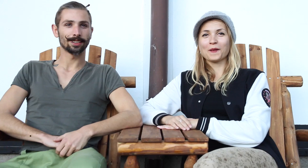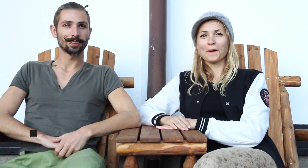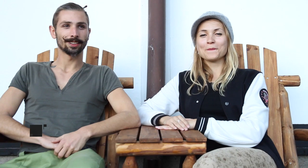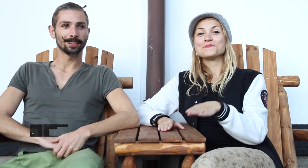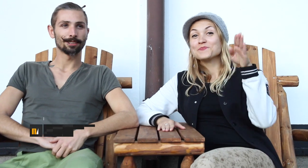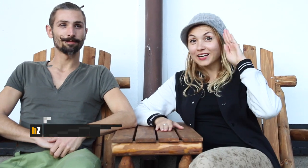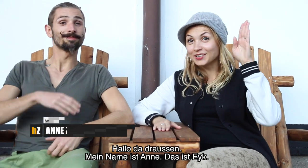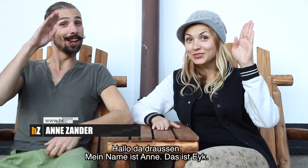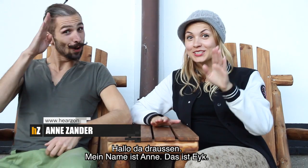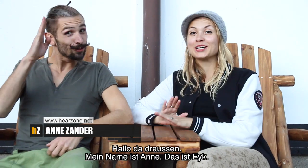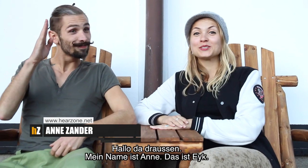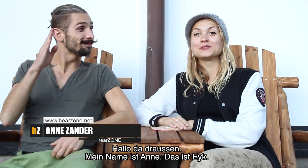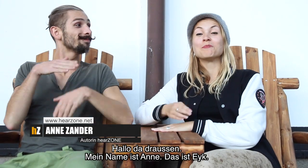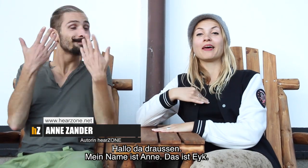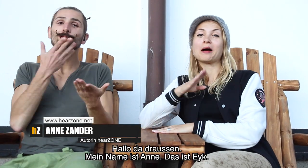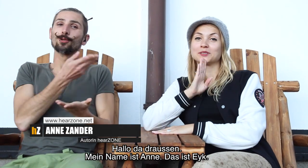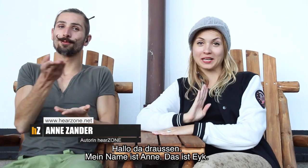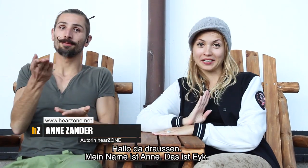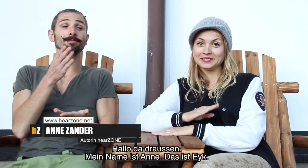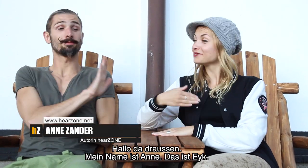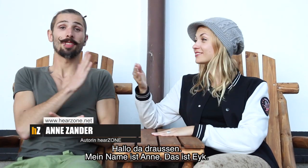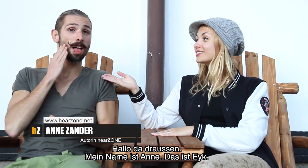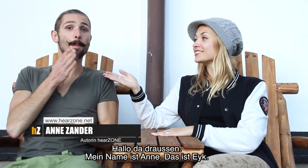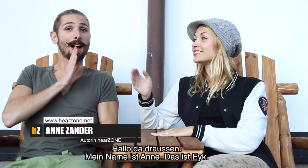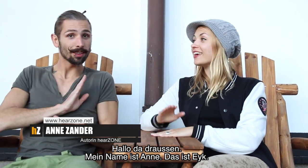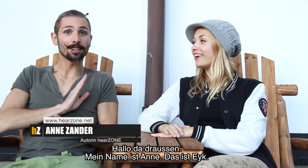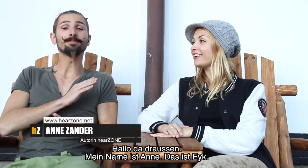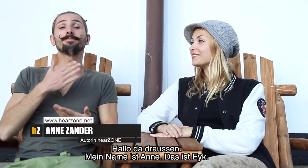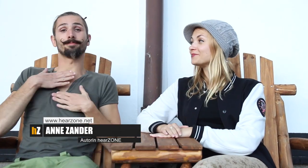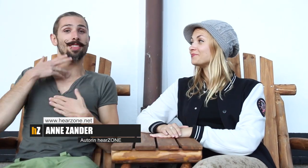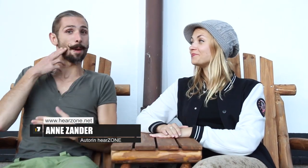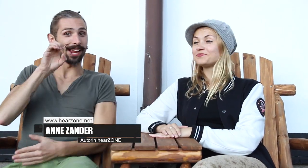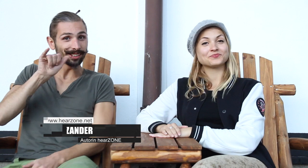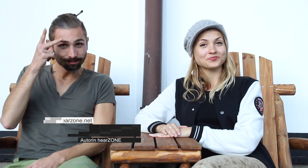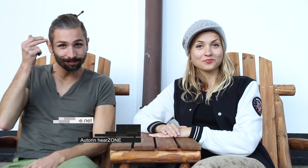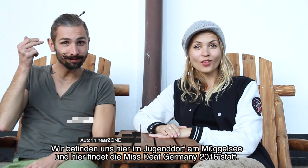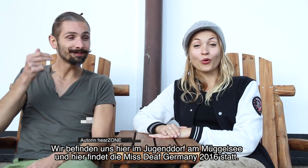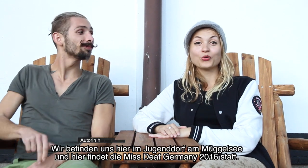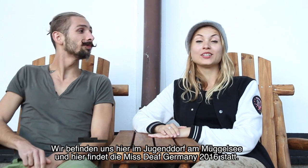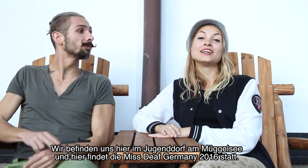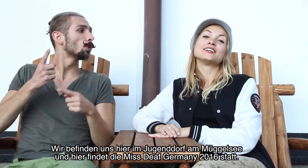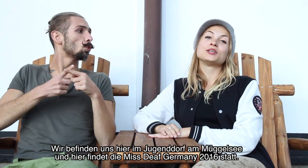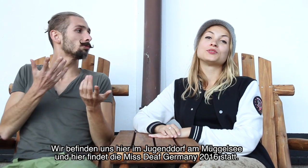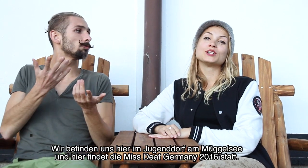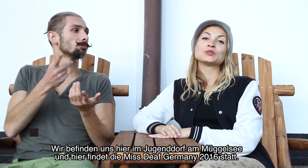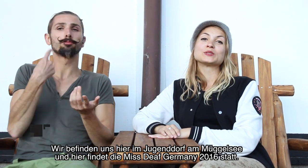Hallo da draußen, mein Name ist Anne, das ist ich und wir befinden uns